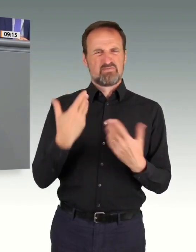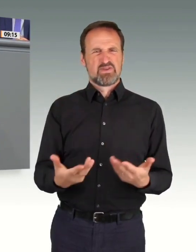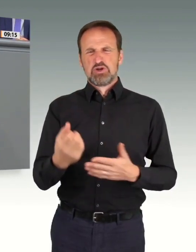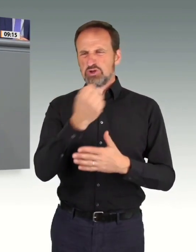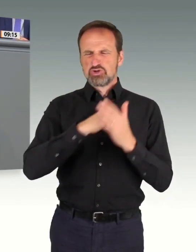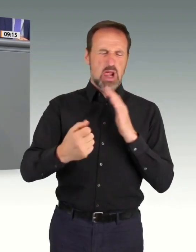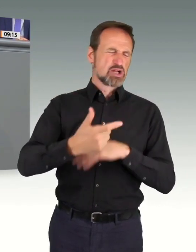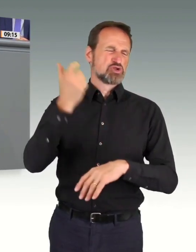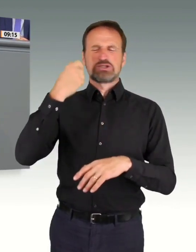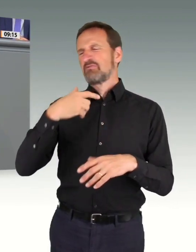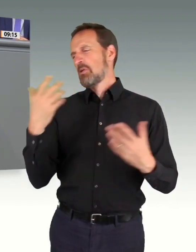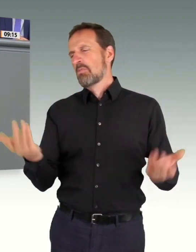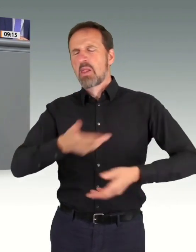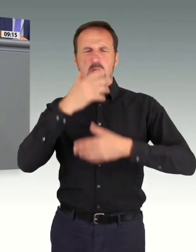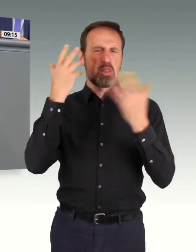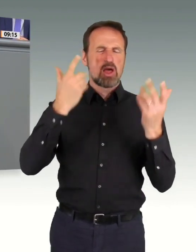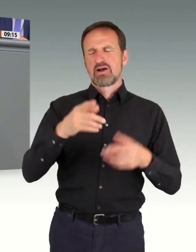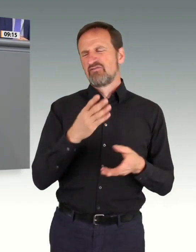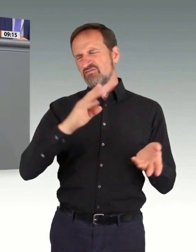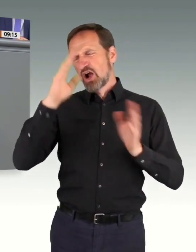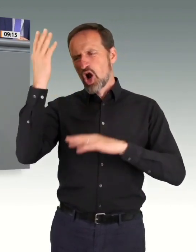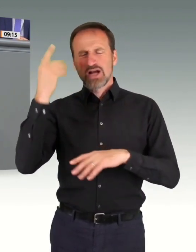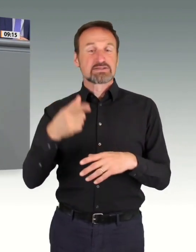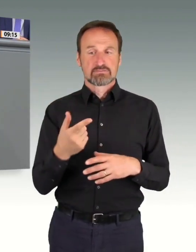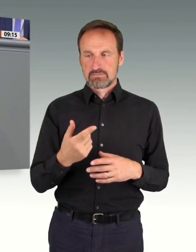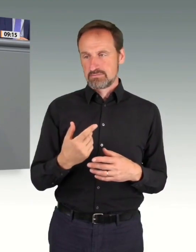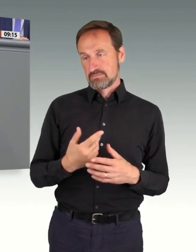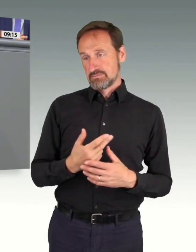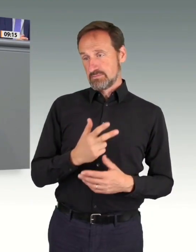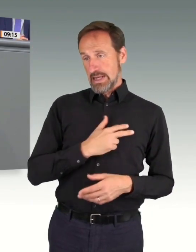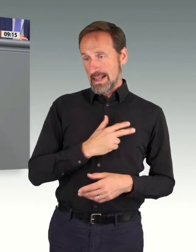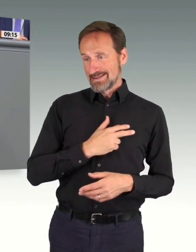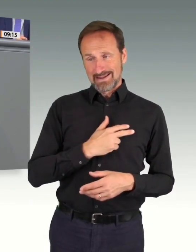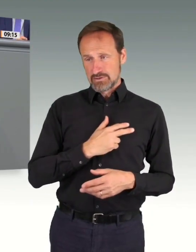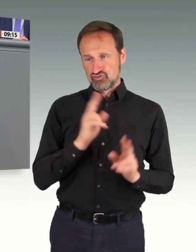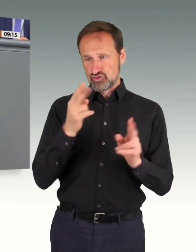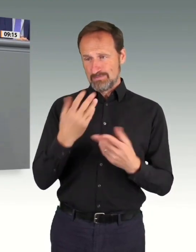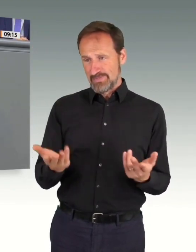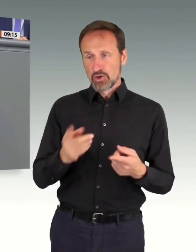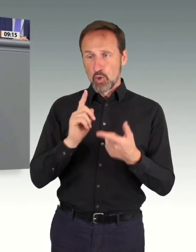das geht nicht nur an der Realität völlig vorbei, sondern ist auch unanständig, Frey. Das will ich Ihnen an der Stelle einmal sagen.